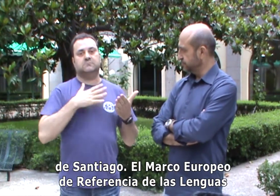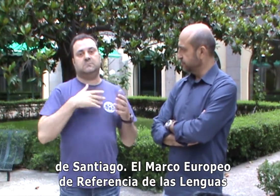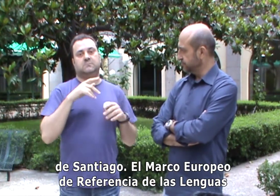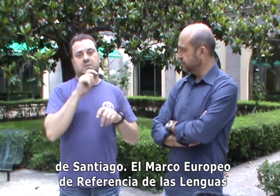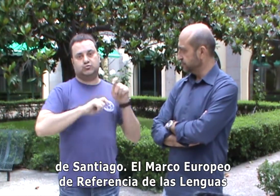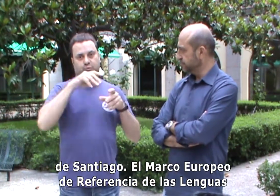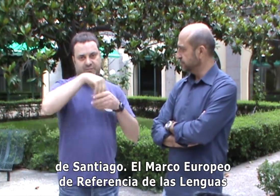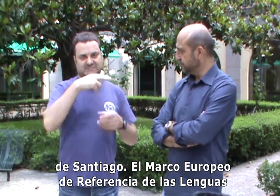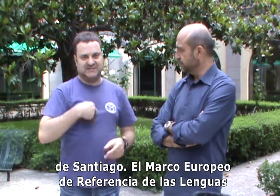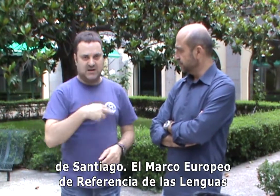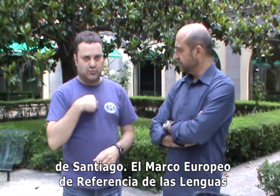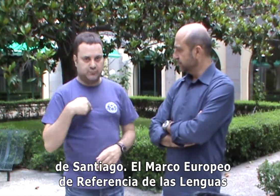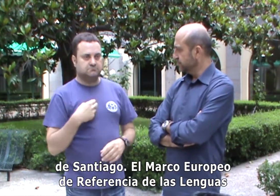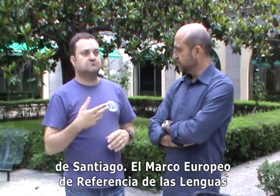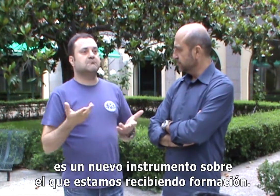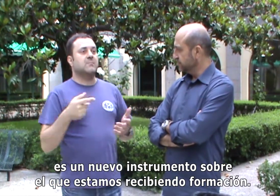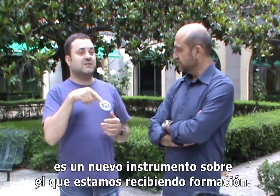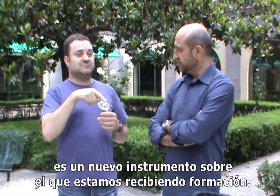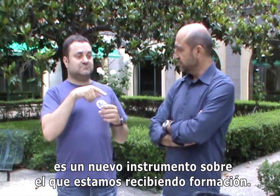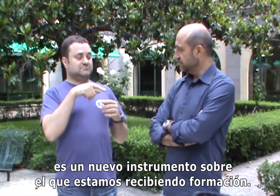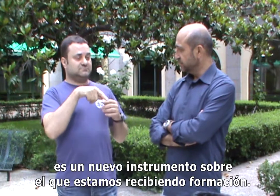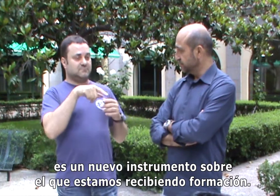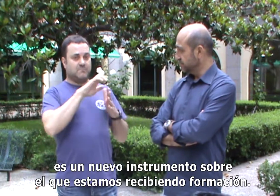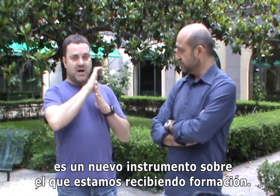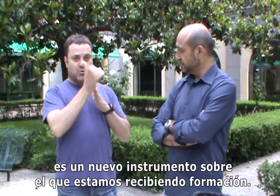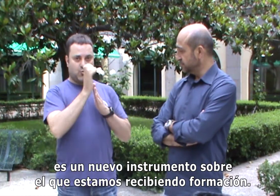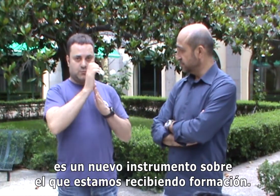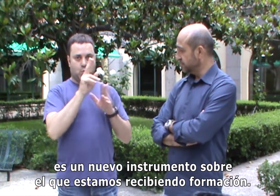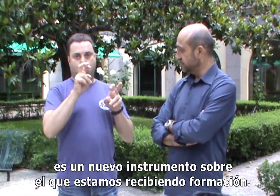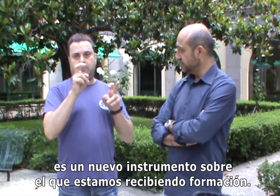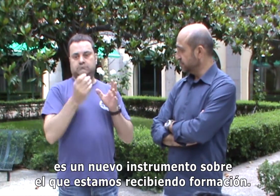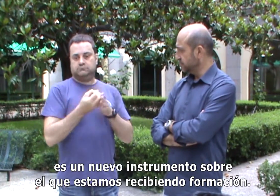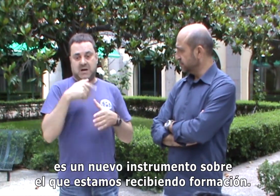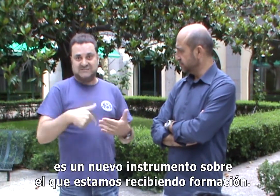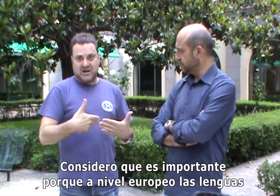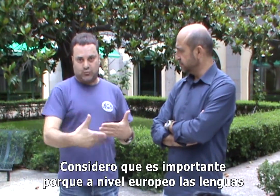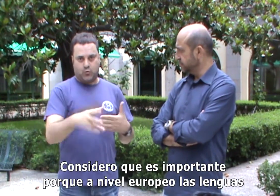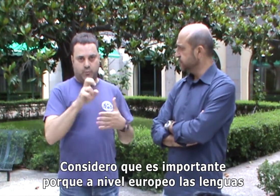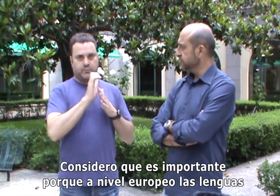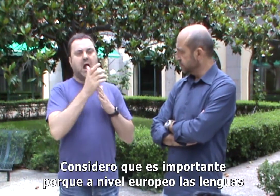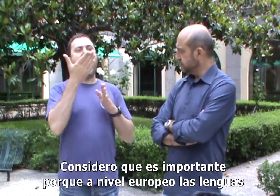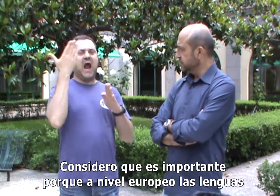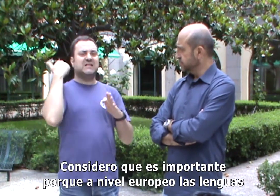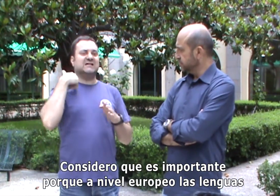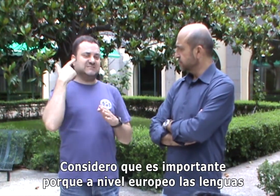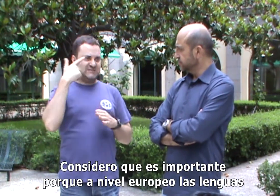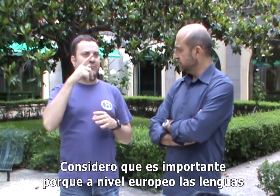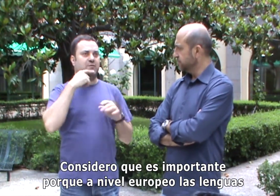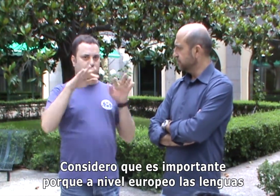El marco europeo de referencia de las lenguas es un nuevo instrumento sobre el que estamos recibiendo formación. Considero que es importante porque a nivel